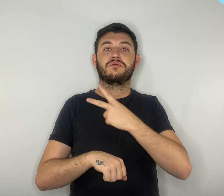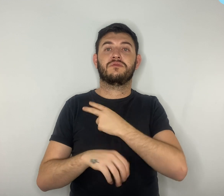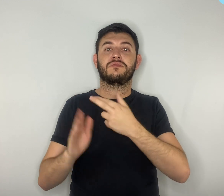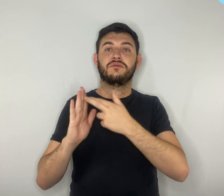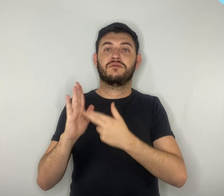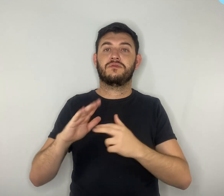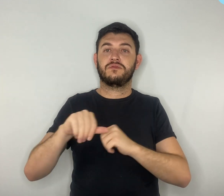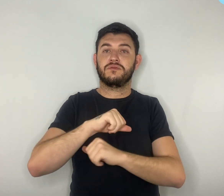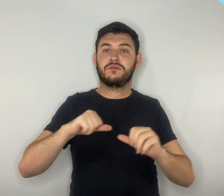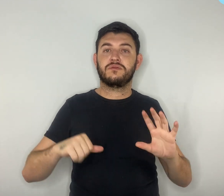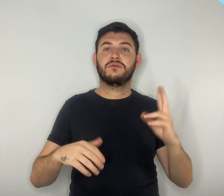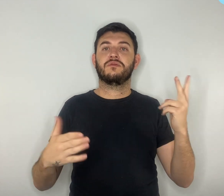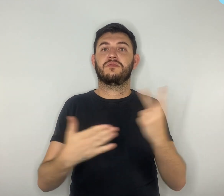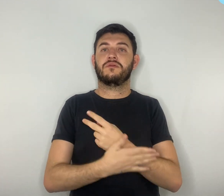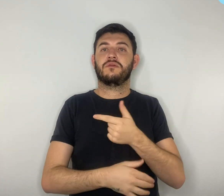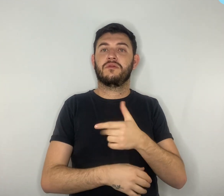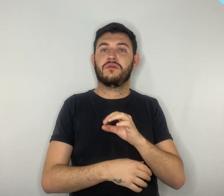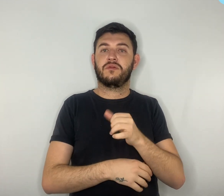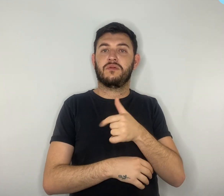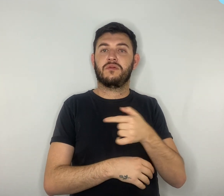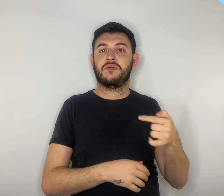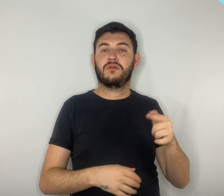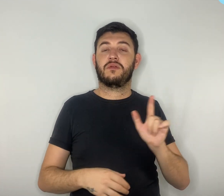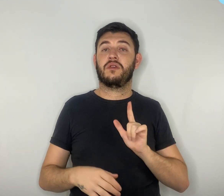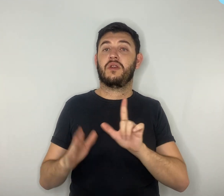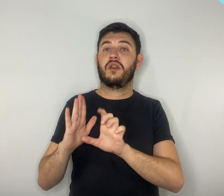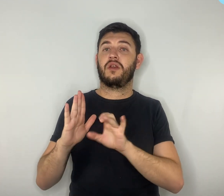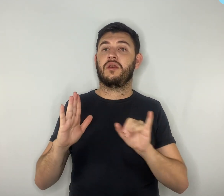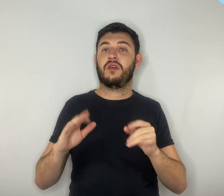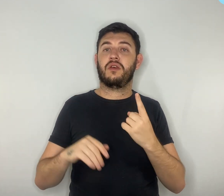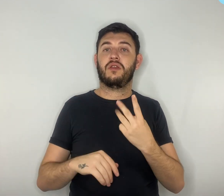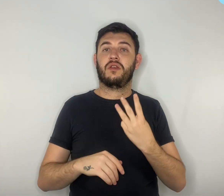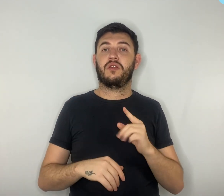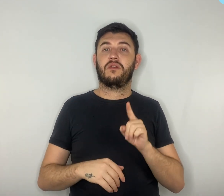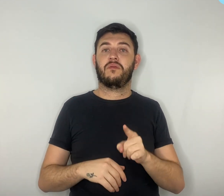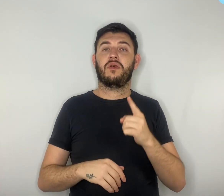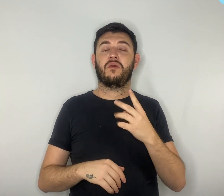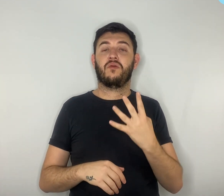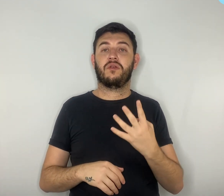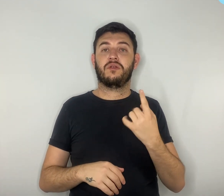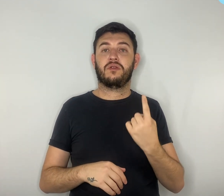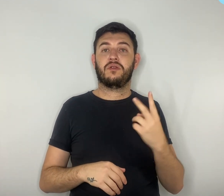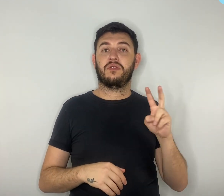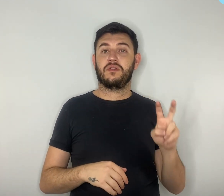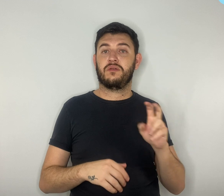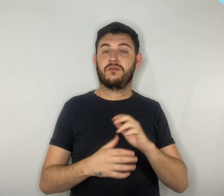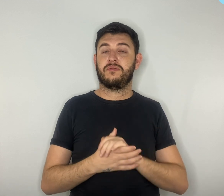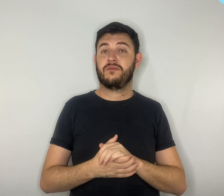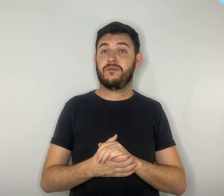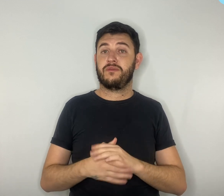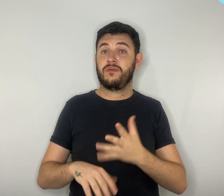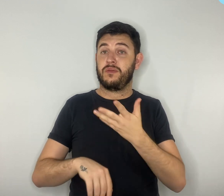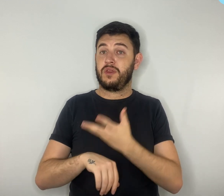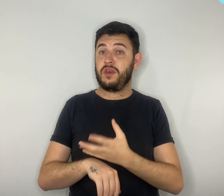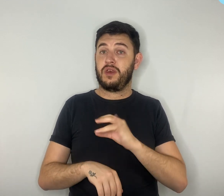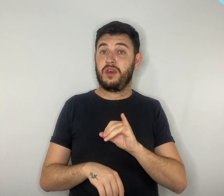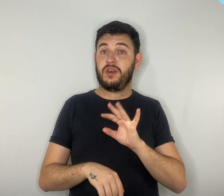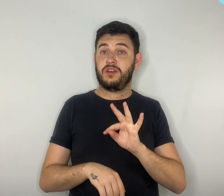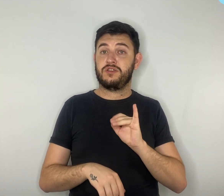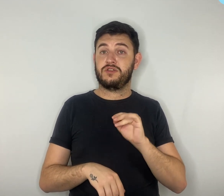com a Lei 13.415. Os itinerários formativos são